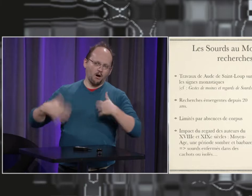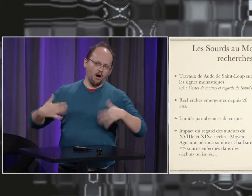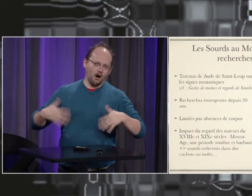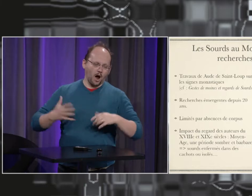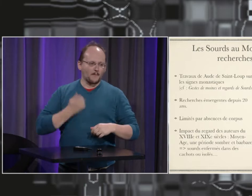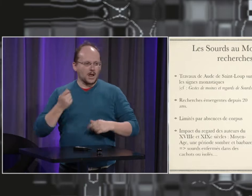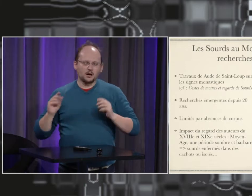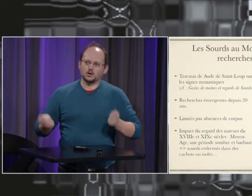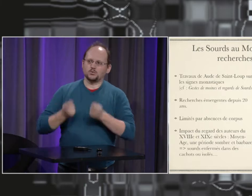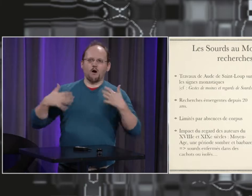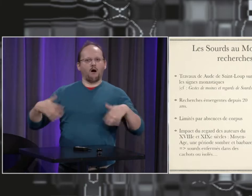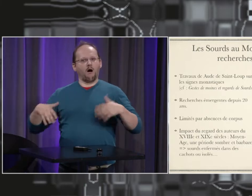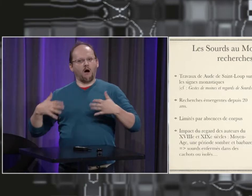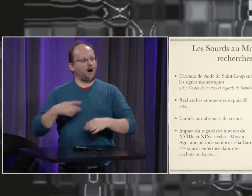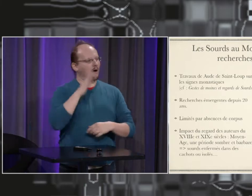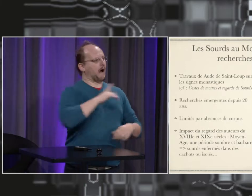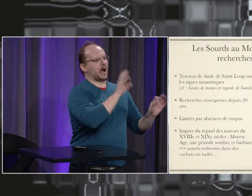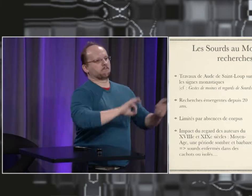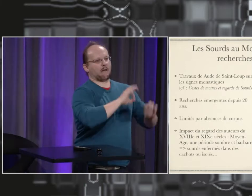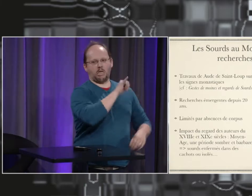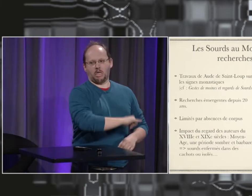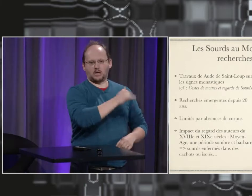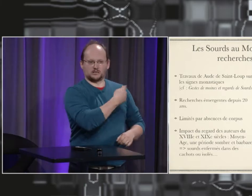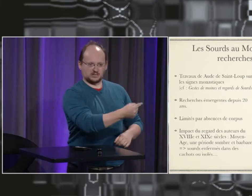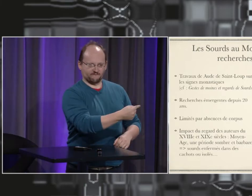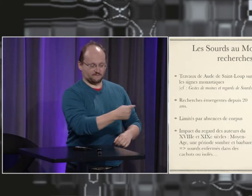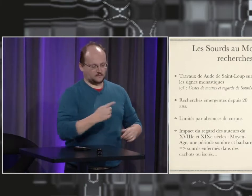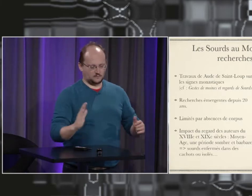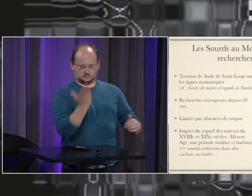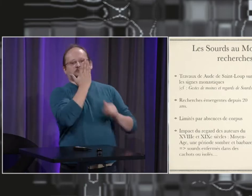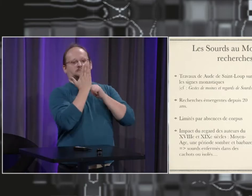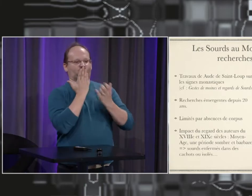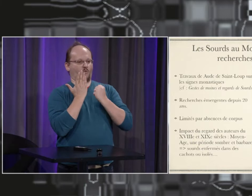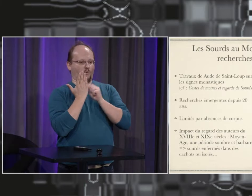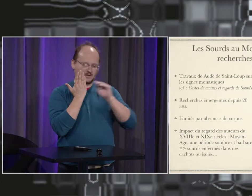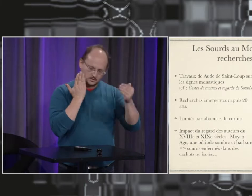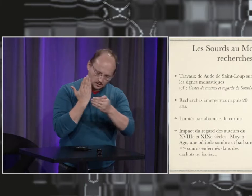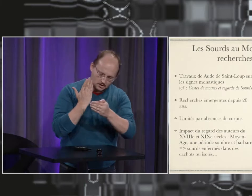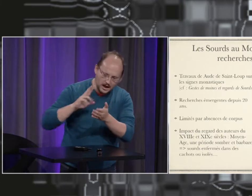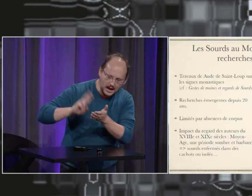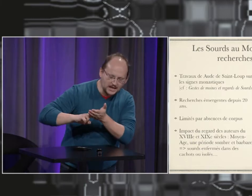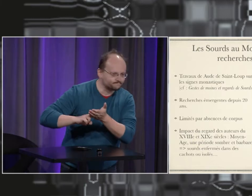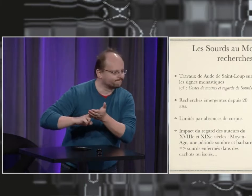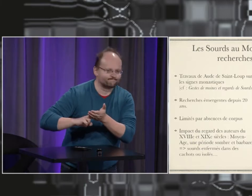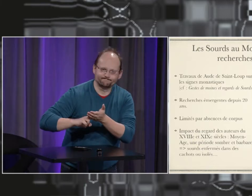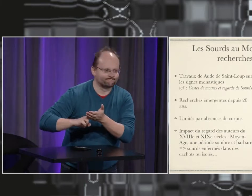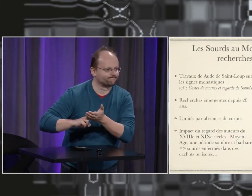auteurs à cette époque-là, c'était de montrer toute la qualité de cette époque, de l'époque moderne et de l'éducation.